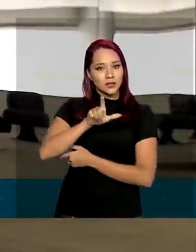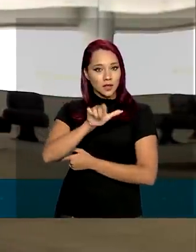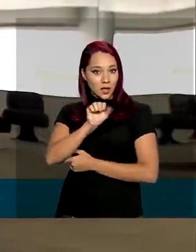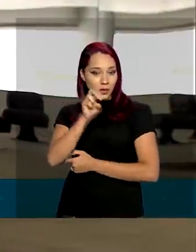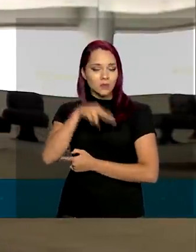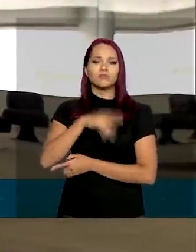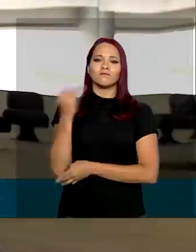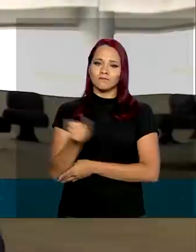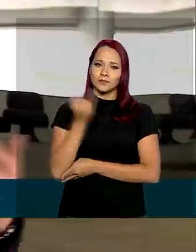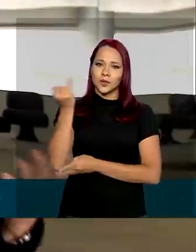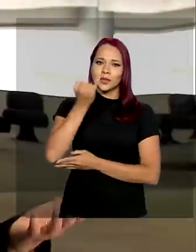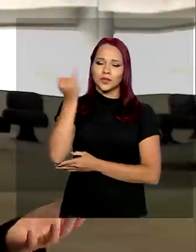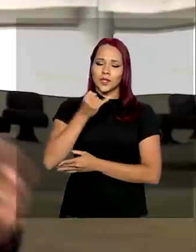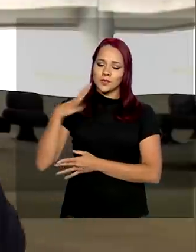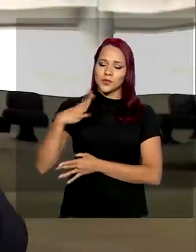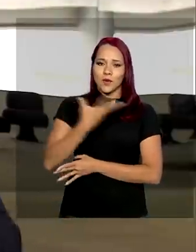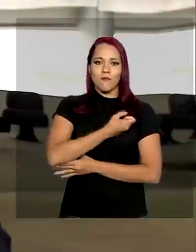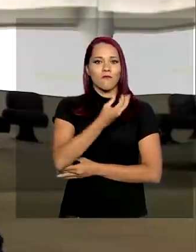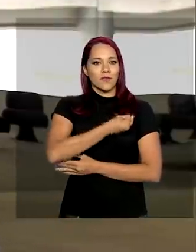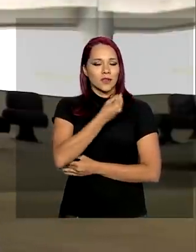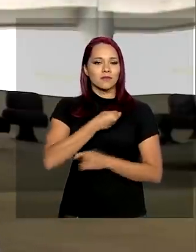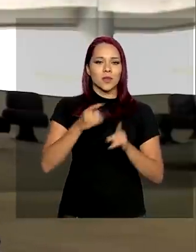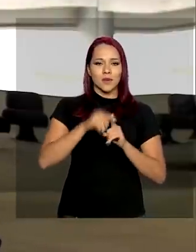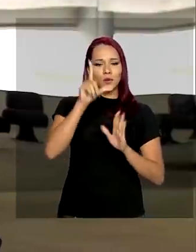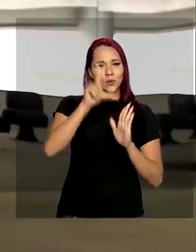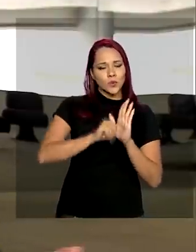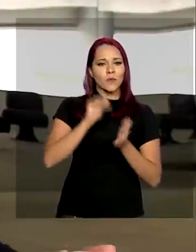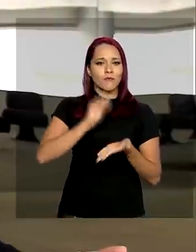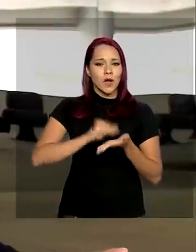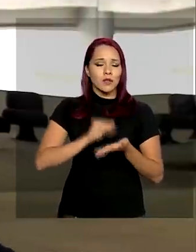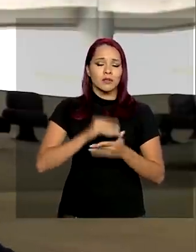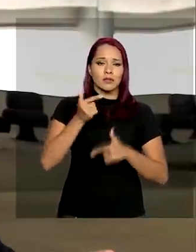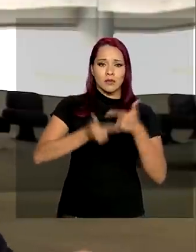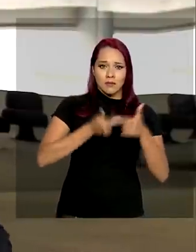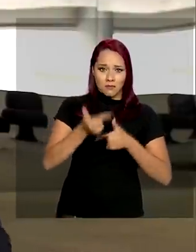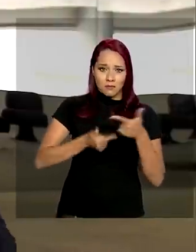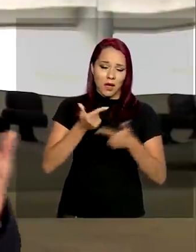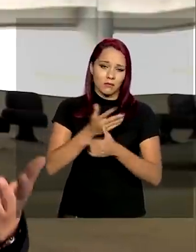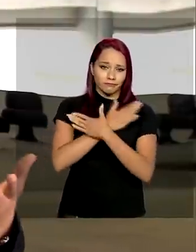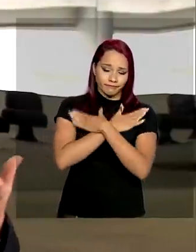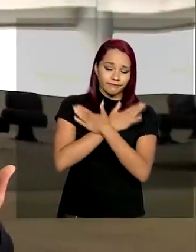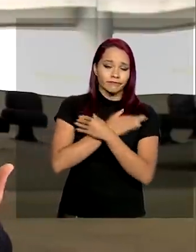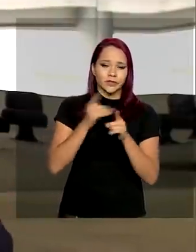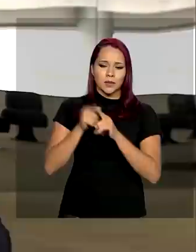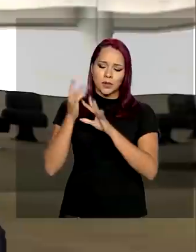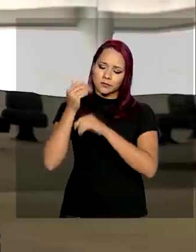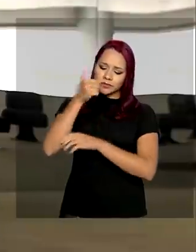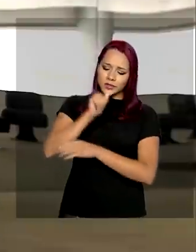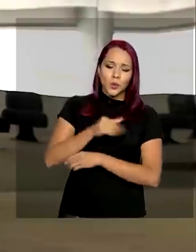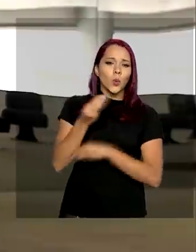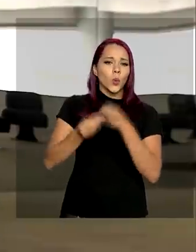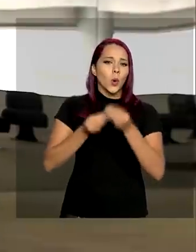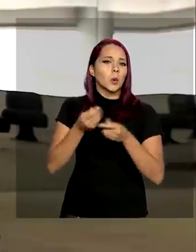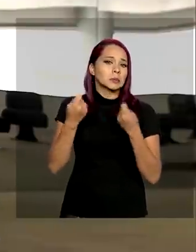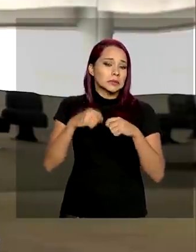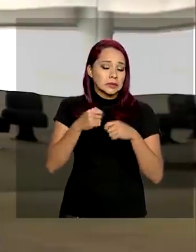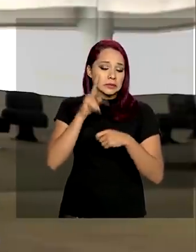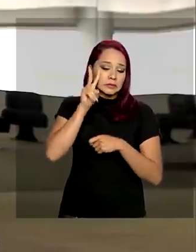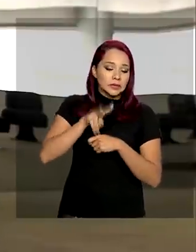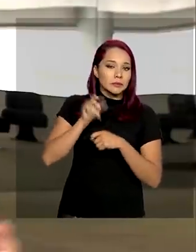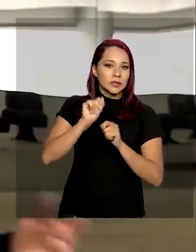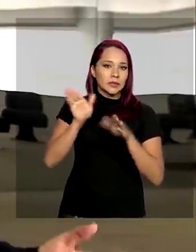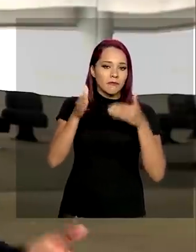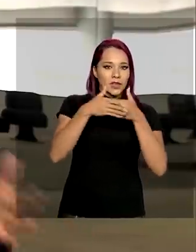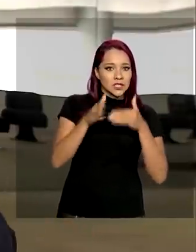ser importante para salvar vidas e reduzir o desemprego. Sinalizou também que reavalia a necessidade de manter fechadas as